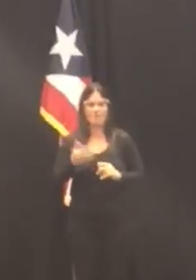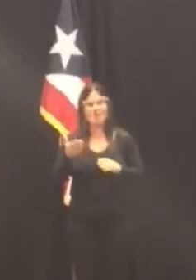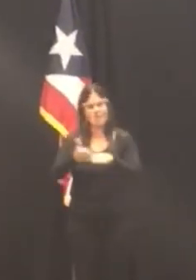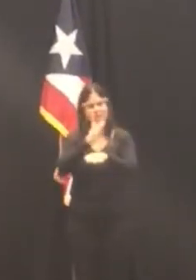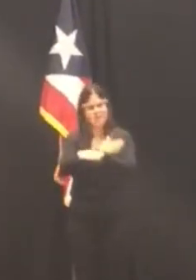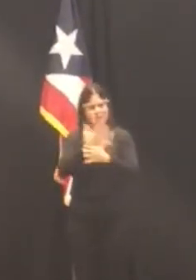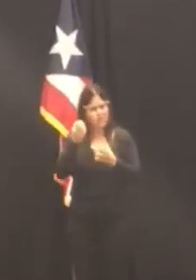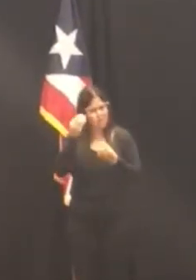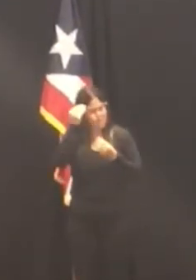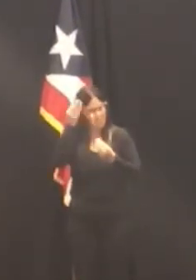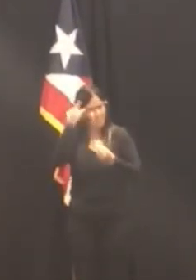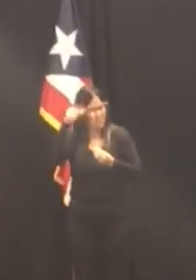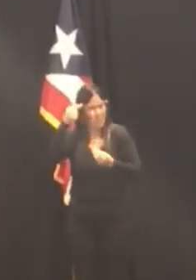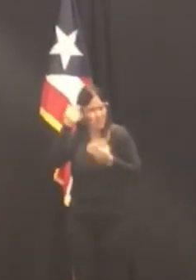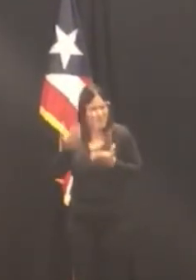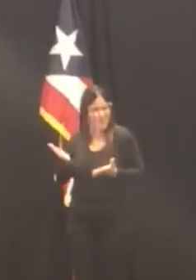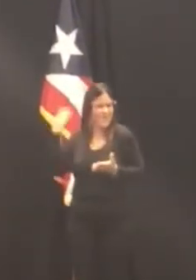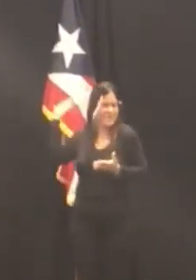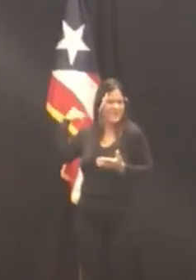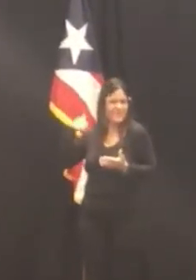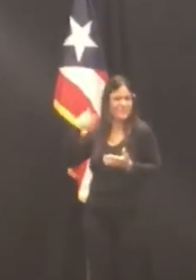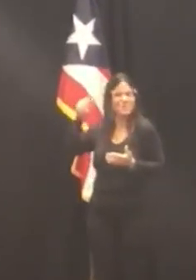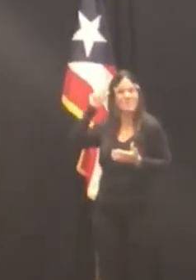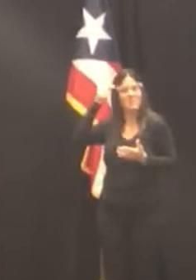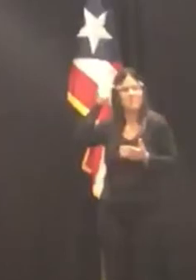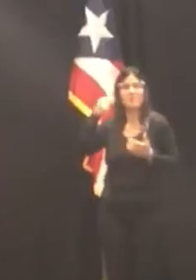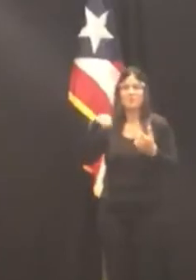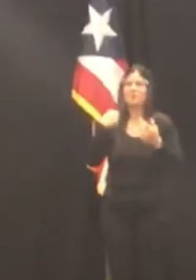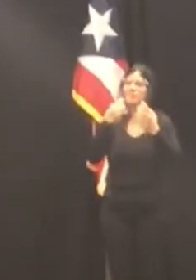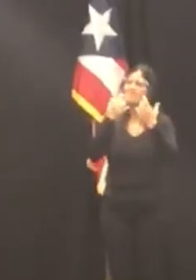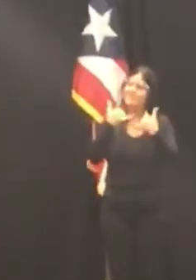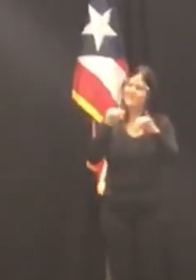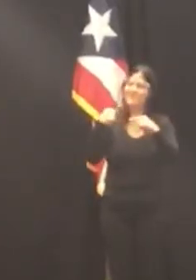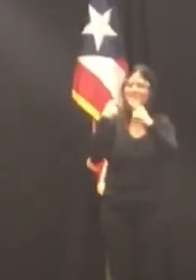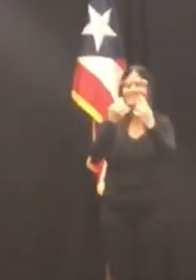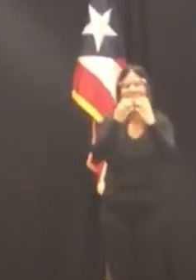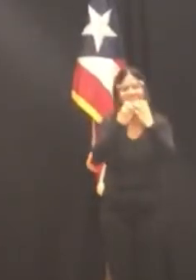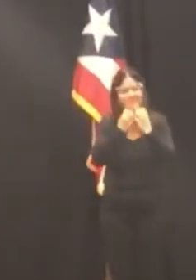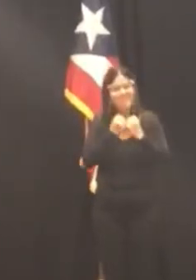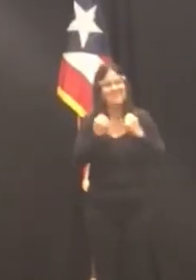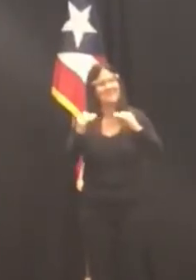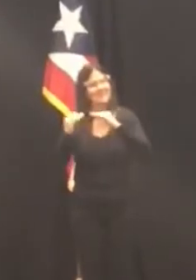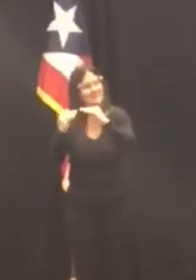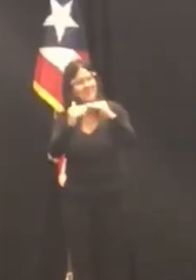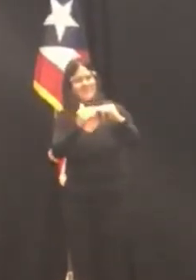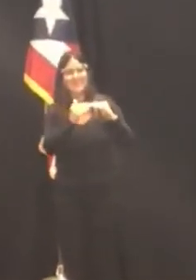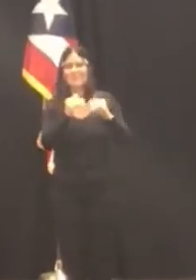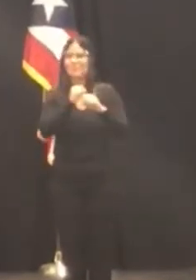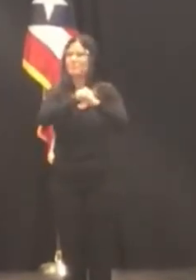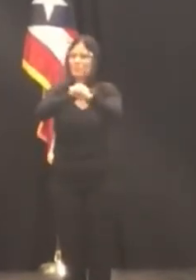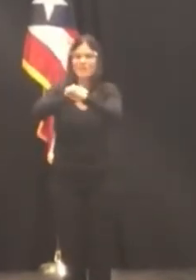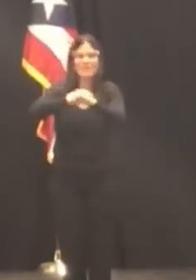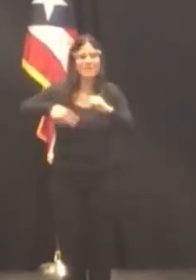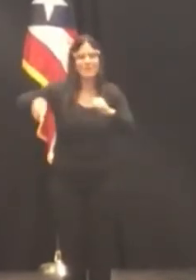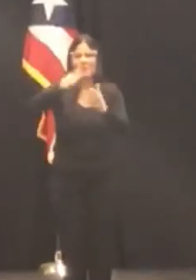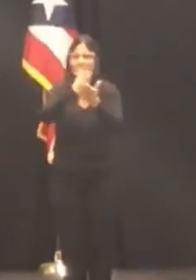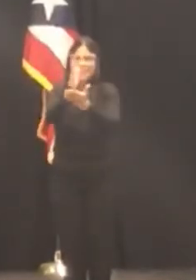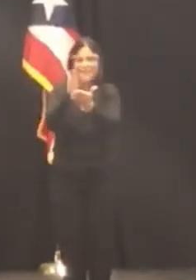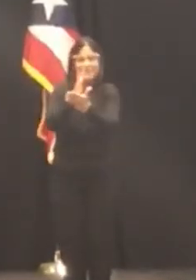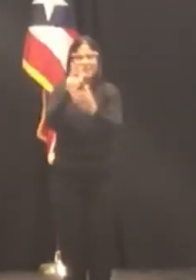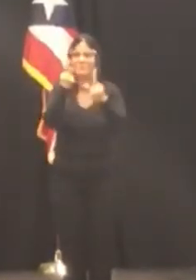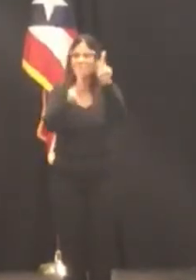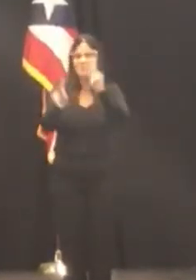una apasionada y amante del derecho, de la búsqueda de la justicia, de la protección de los derechos de los acusados